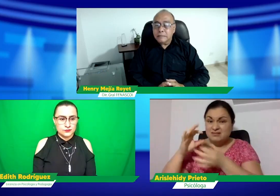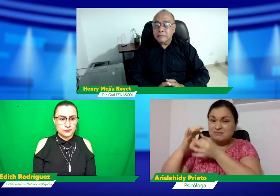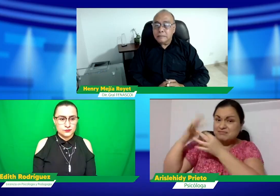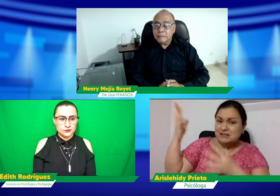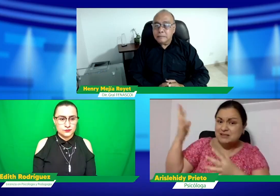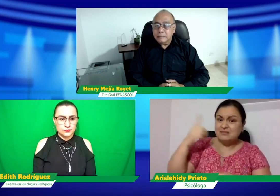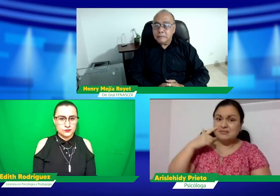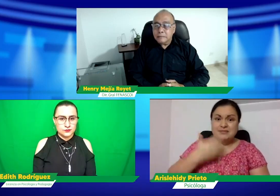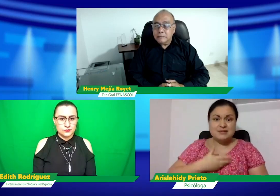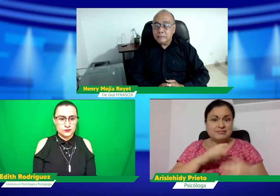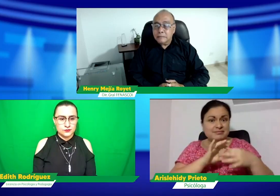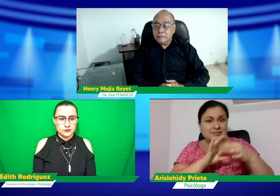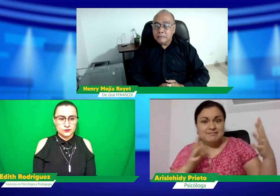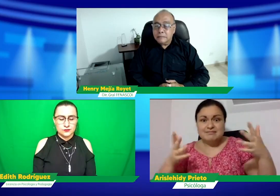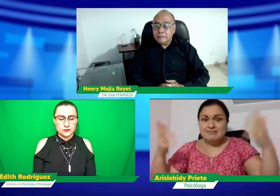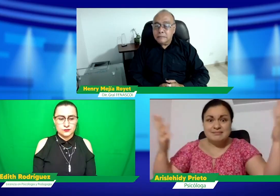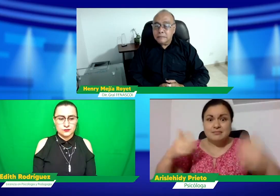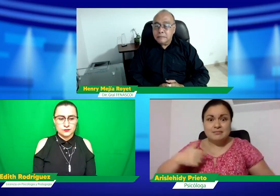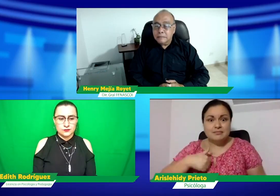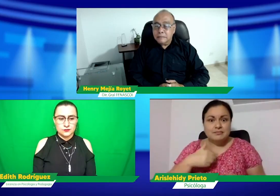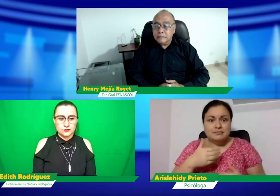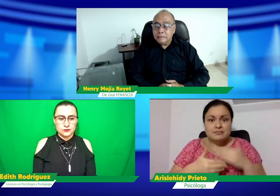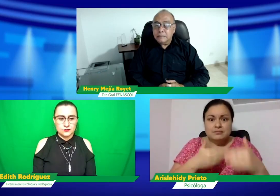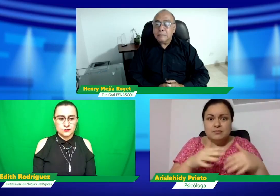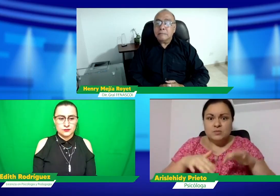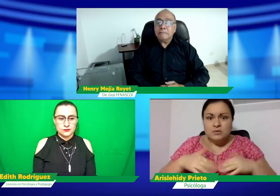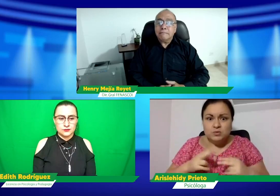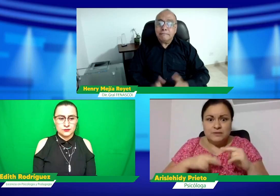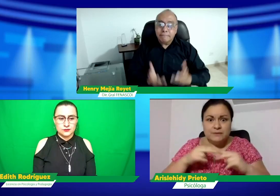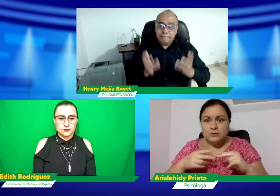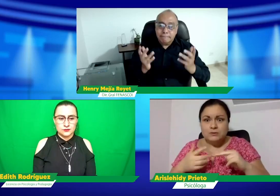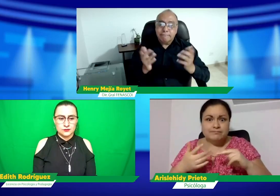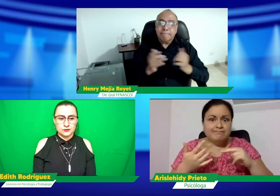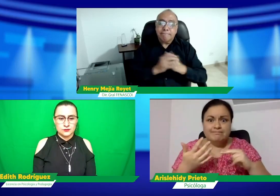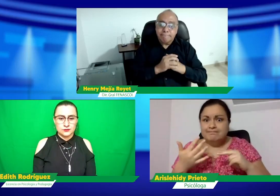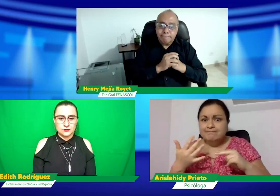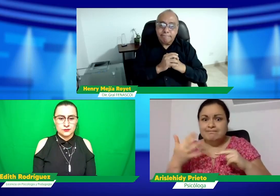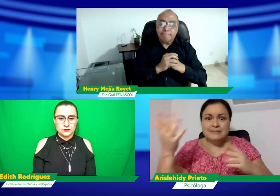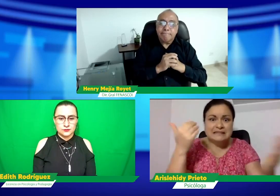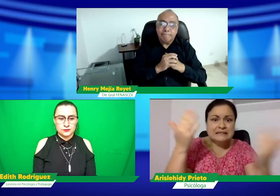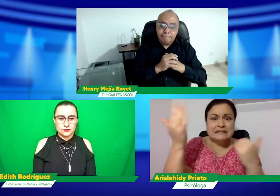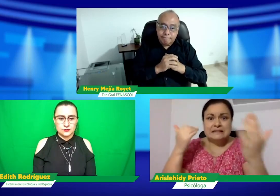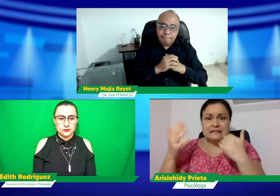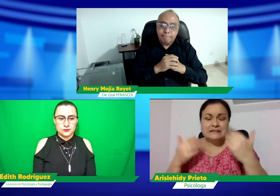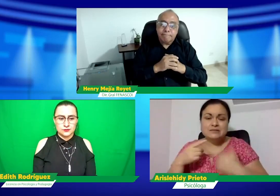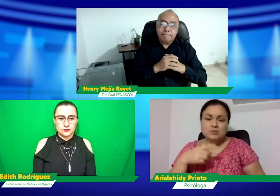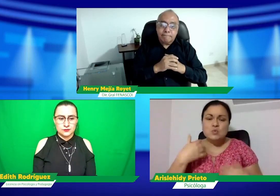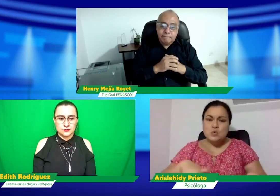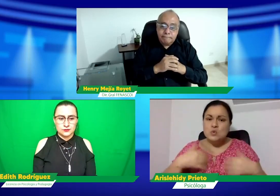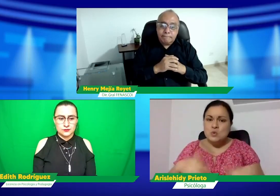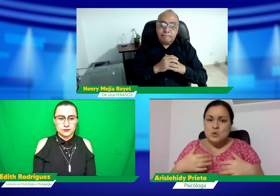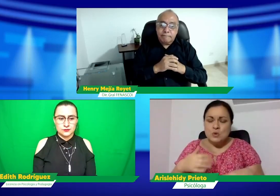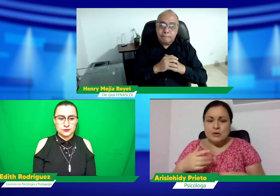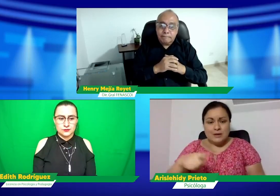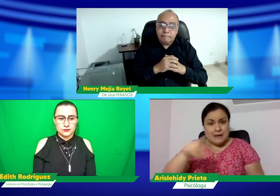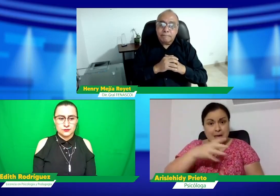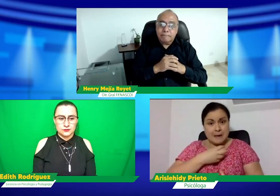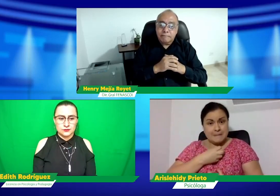salud mental, porque sin este vínculo con los padres, ¿cómo va ser su proceso? ¿Cómo va ser esta construcción? ¿Lo va a buscar en otros